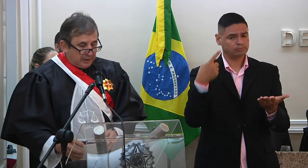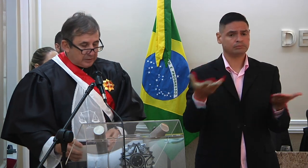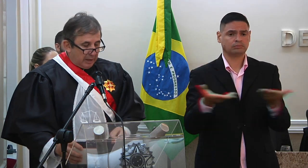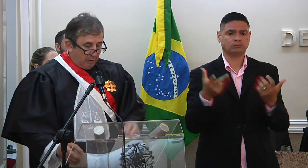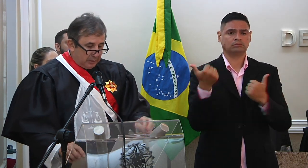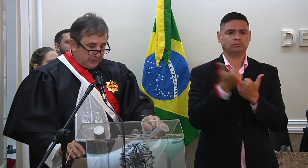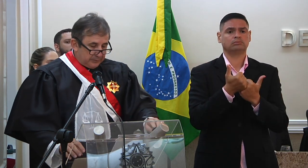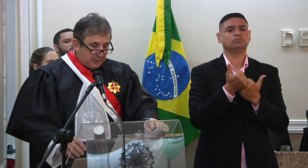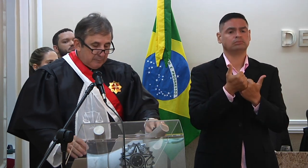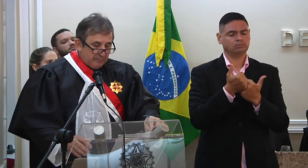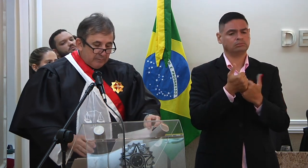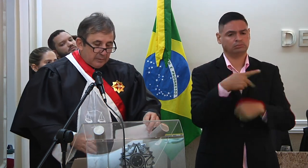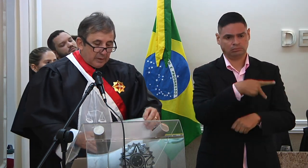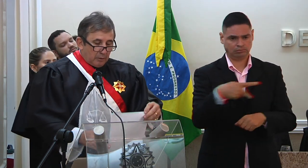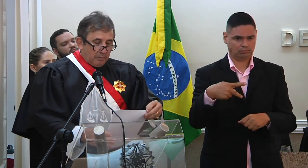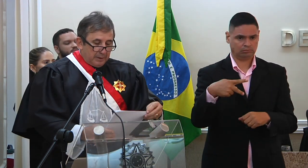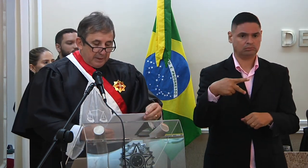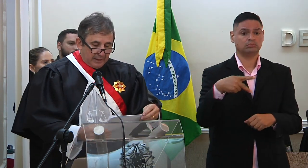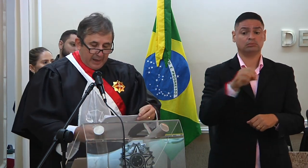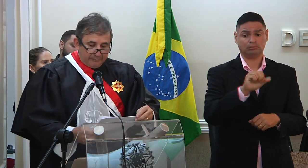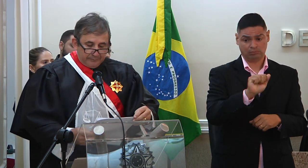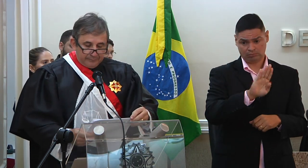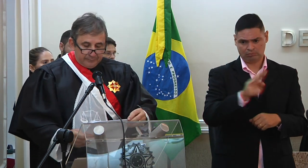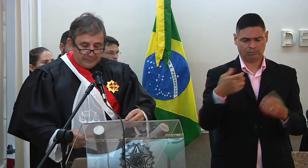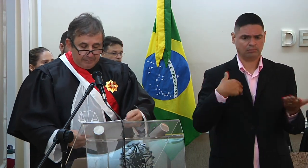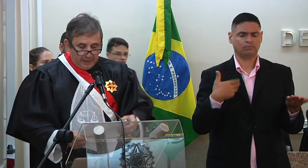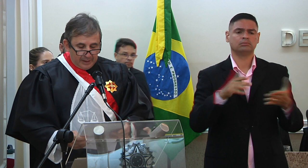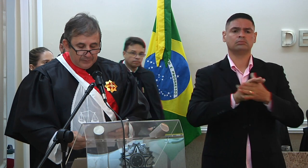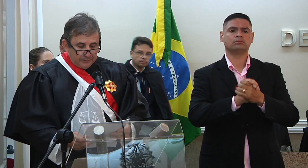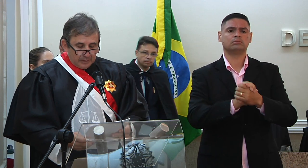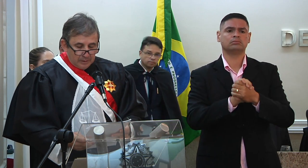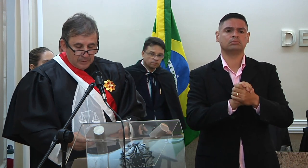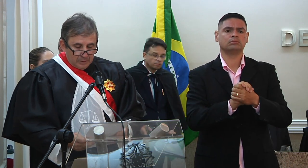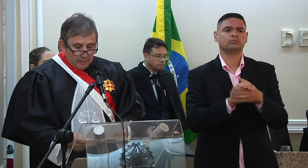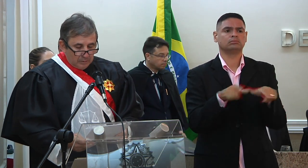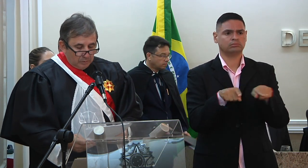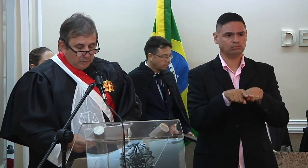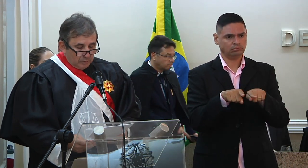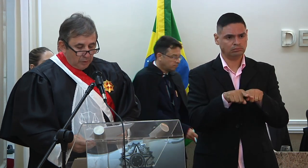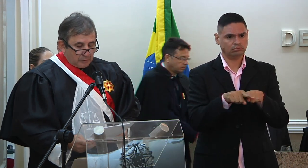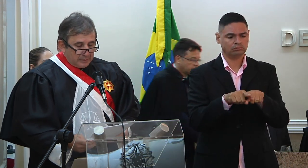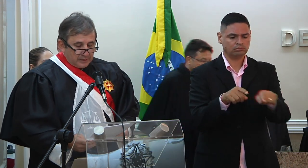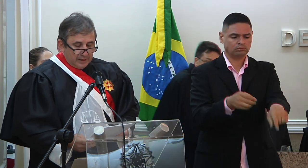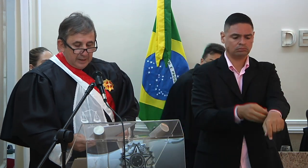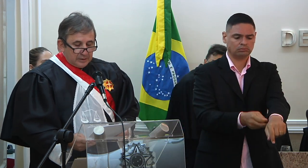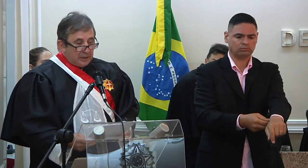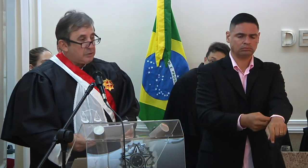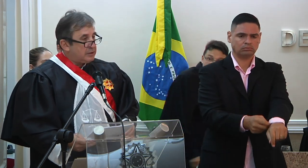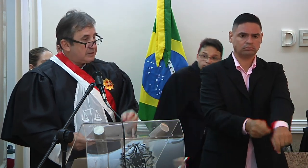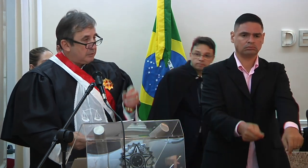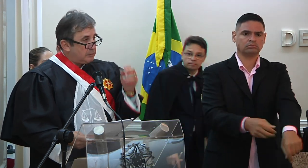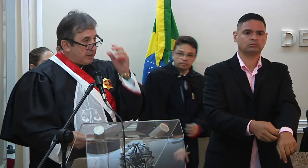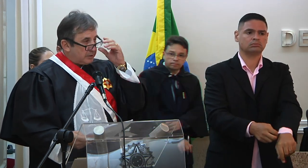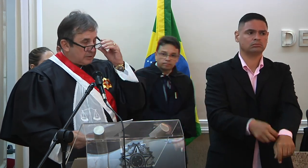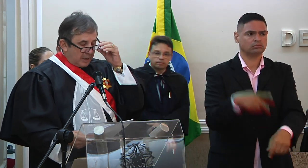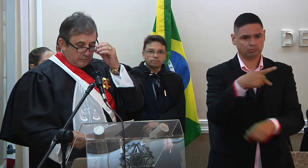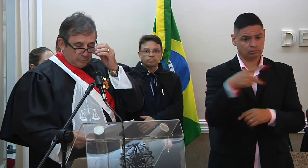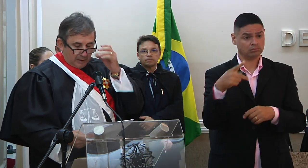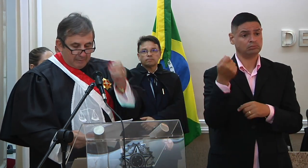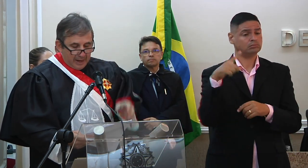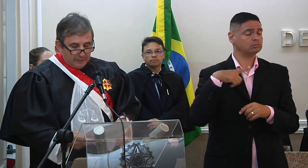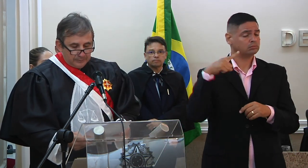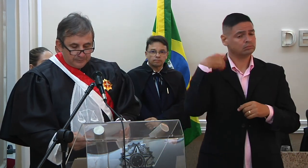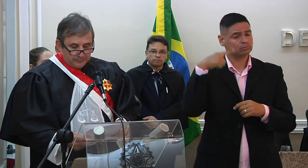o presidente da ordem. Quero cumprimentar também o nosso presidente da Associação dos